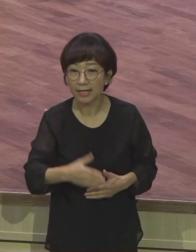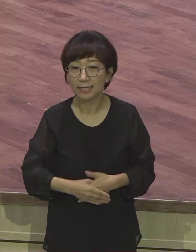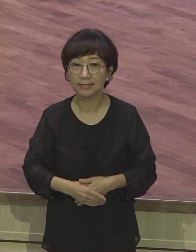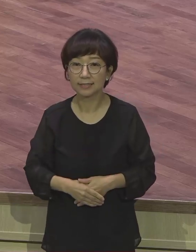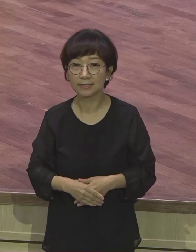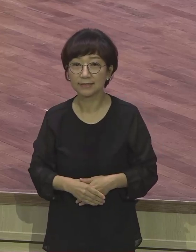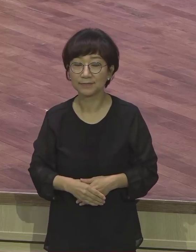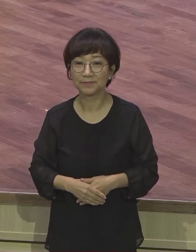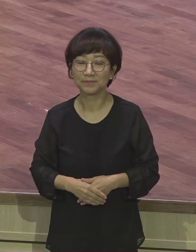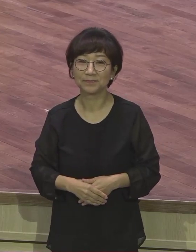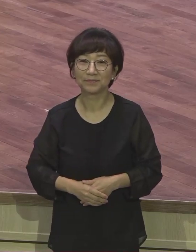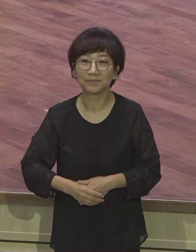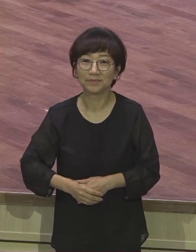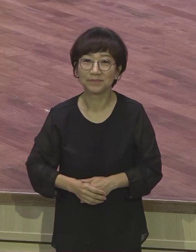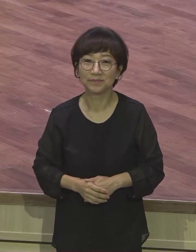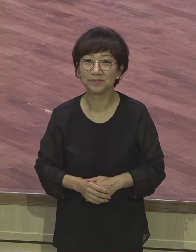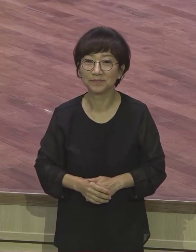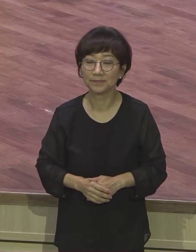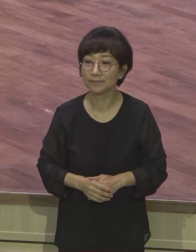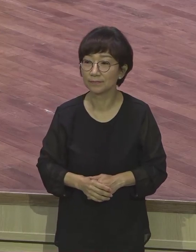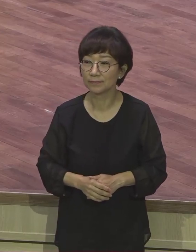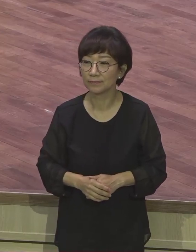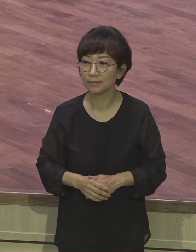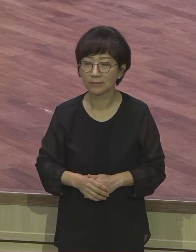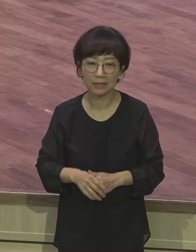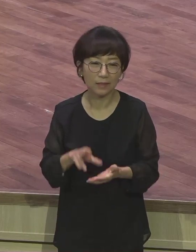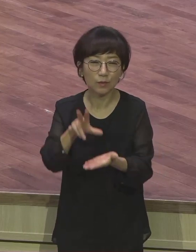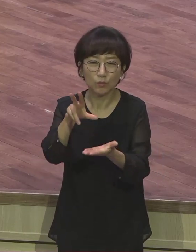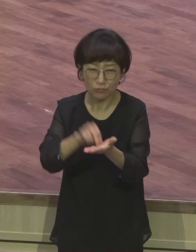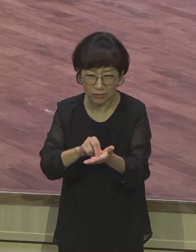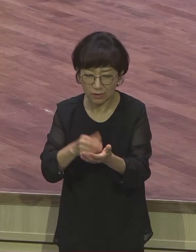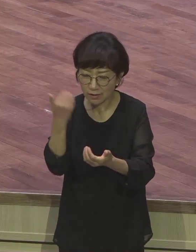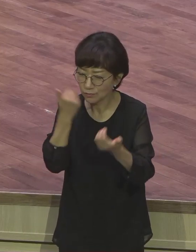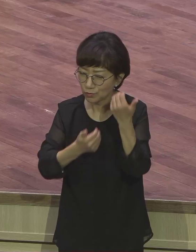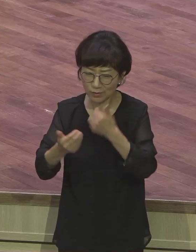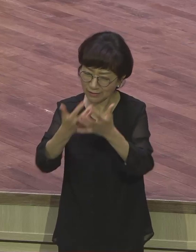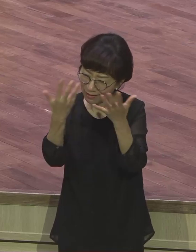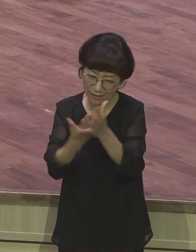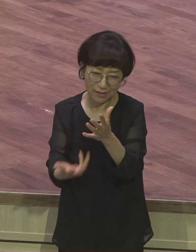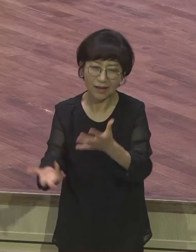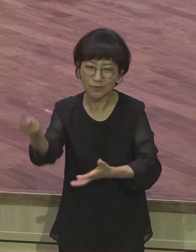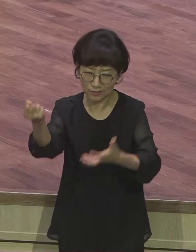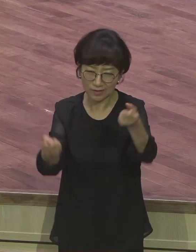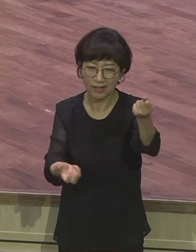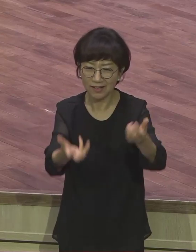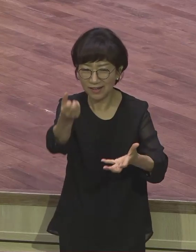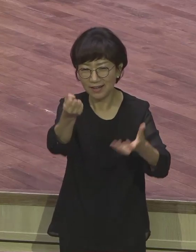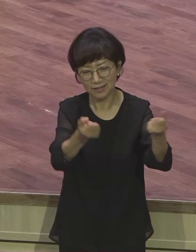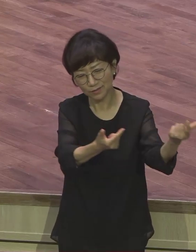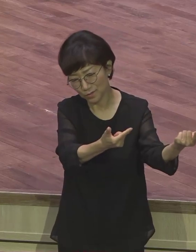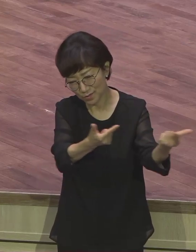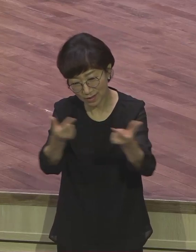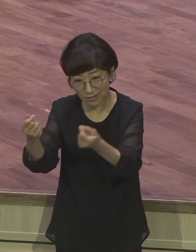문제 없는 사람 어디 있어요 사건 없는 사람 어디 있어요 죄 안전한 사람 어디 있어요